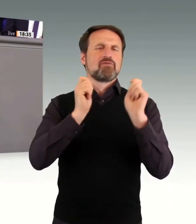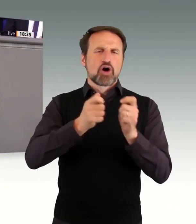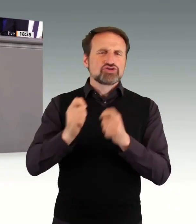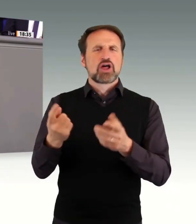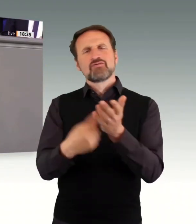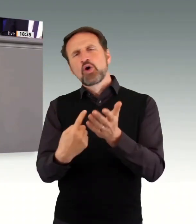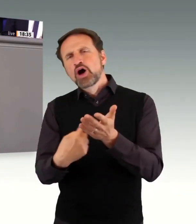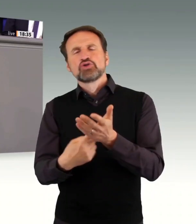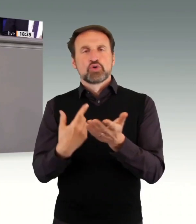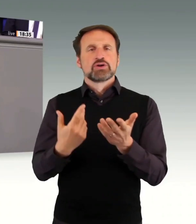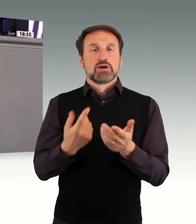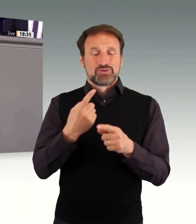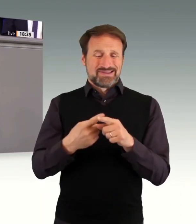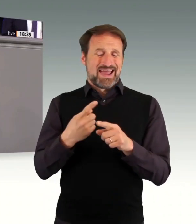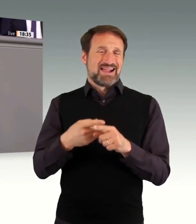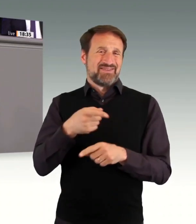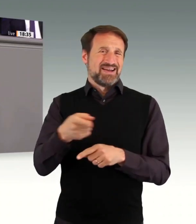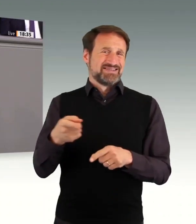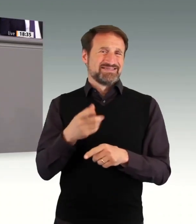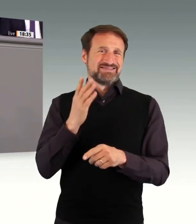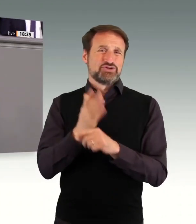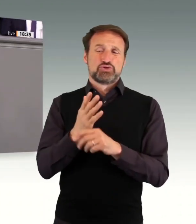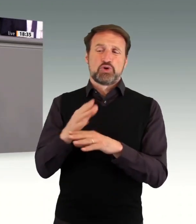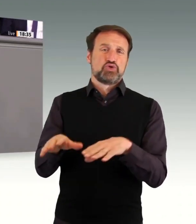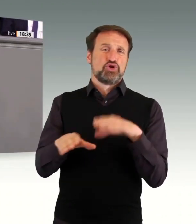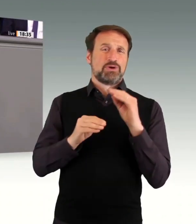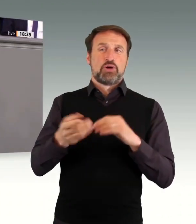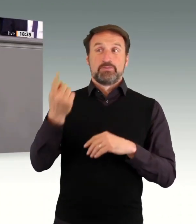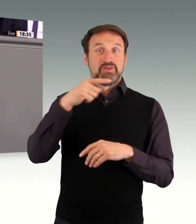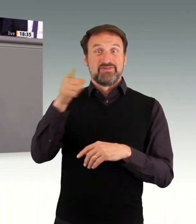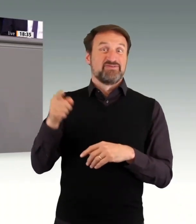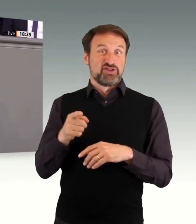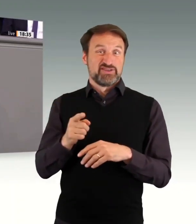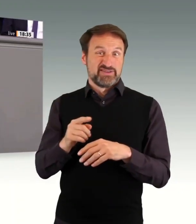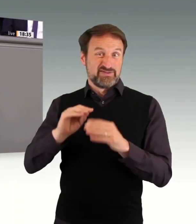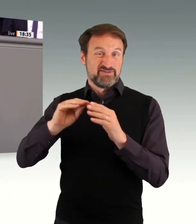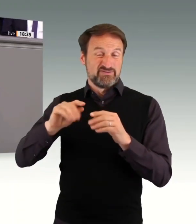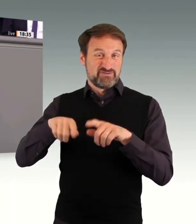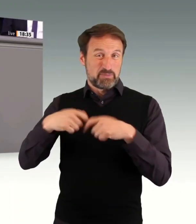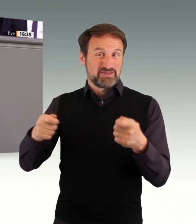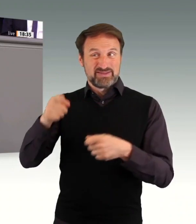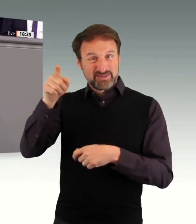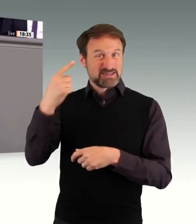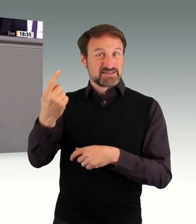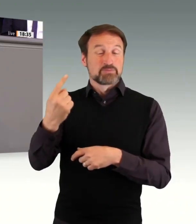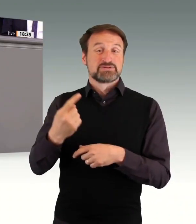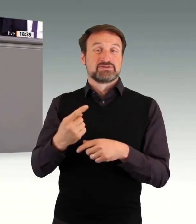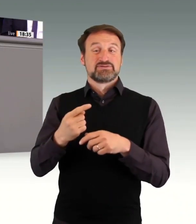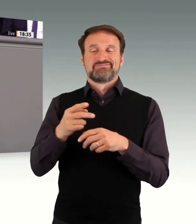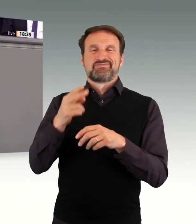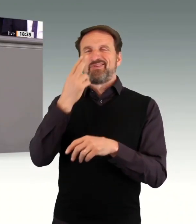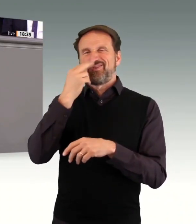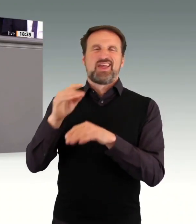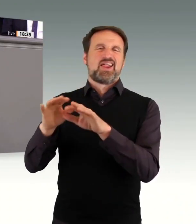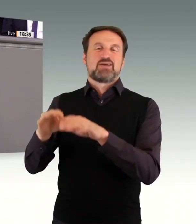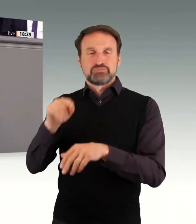die teilweise ja wortgleich von Verbänden übernommen worden sind, auch mit demselben orthografischen Fehlern. Und liebe Kolleginnen und Kollegen aus